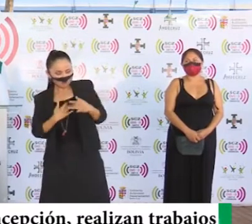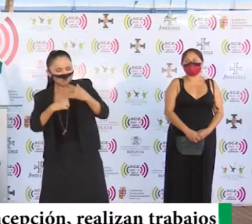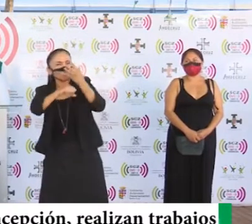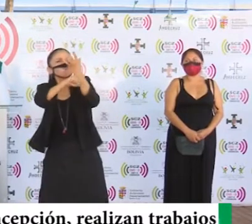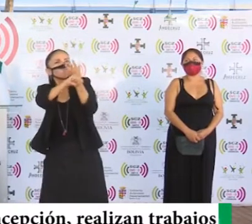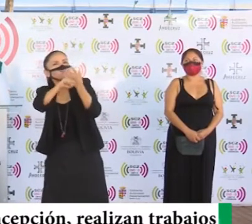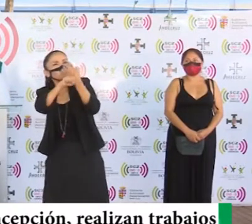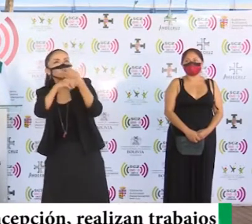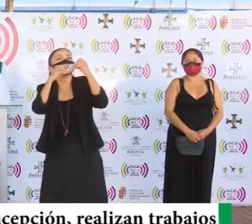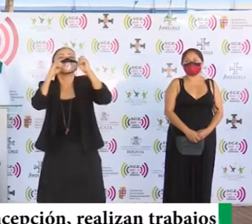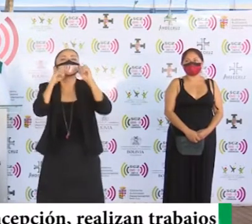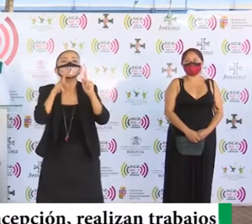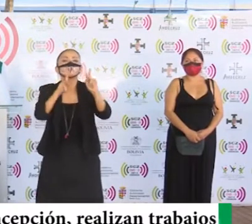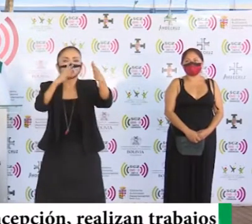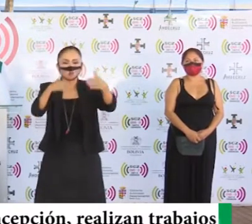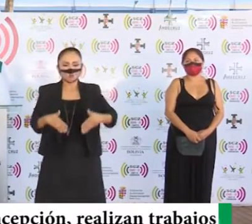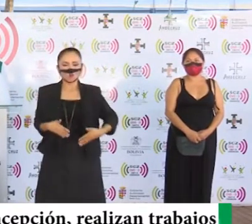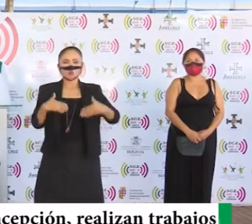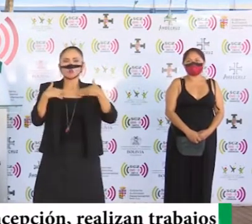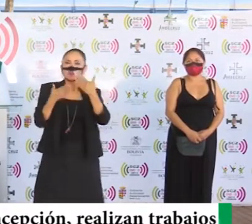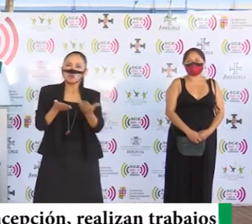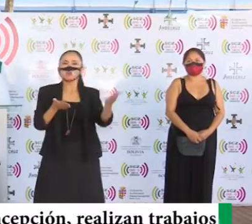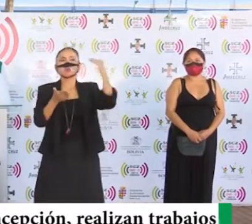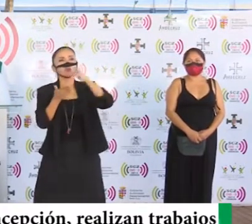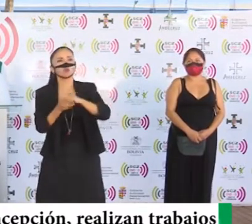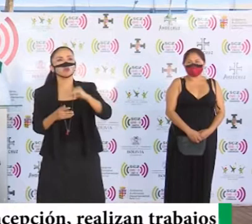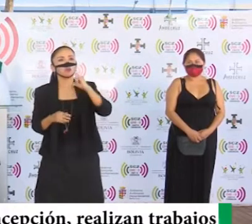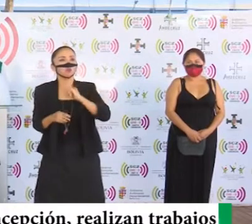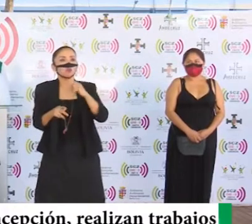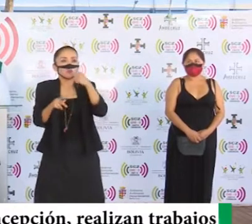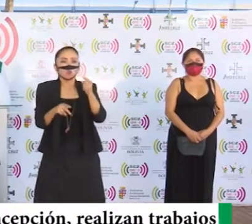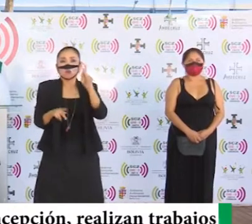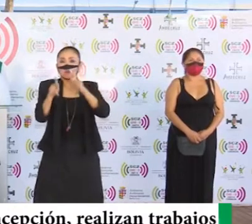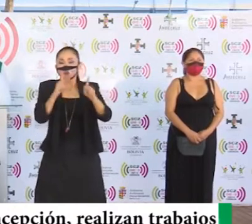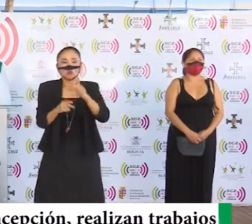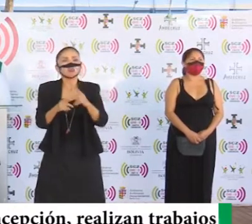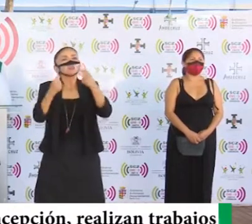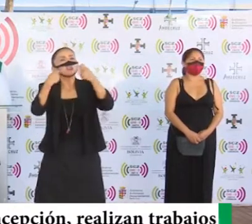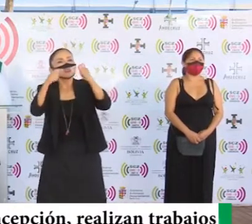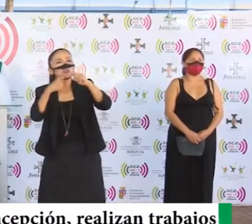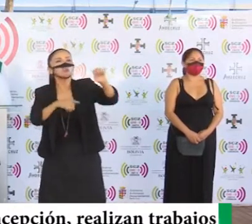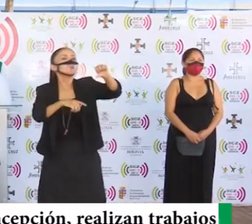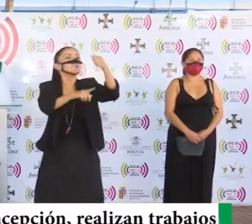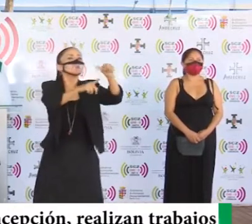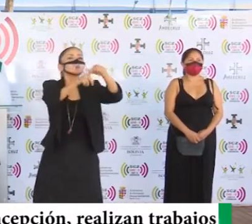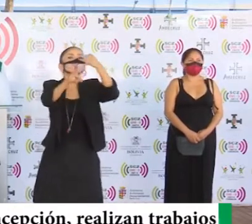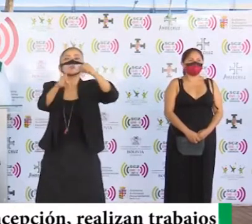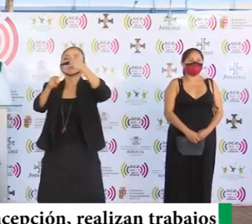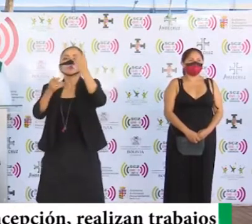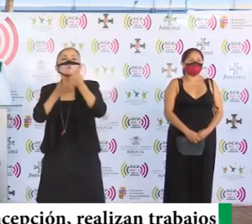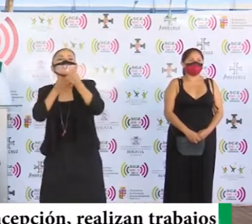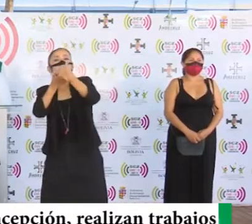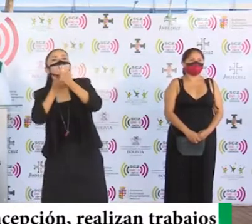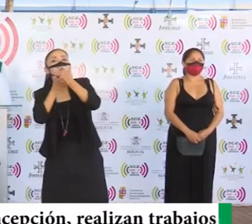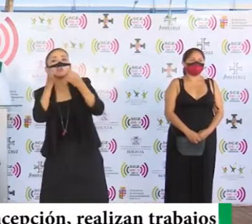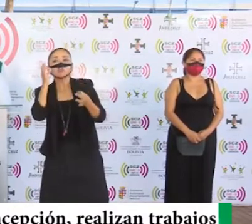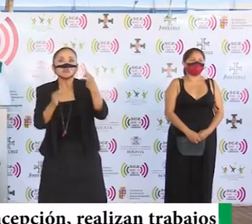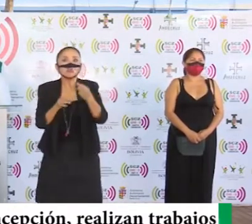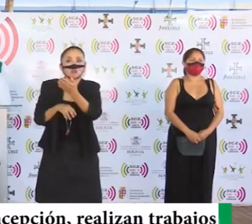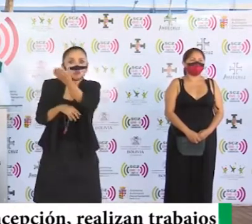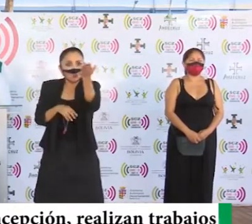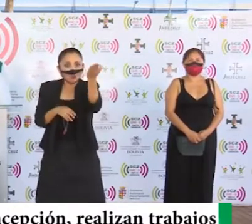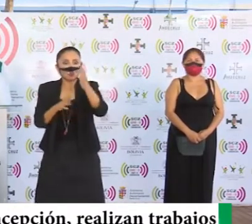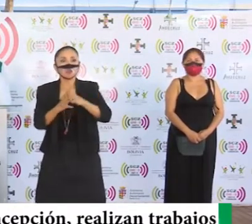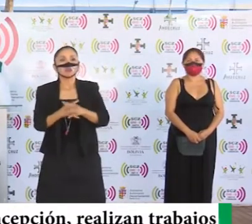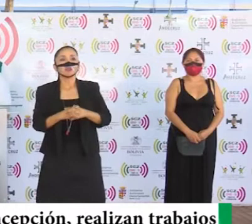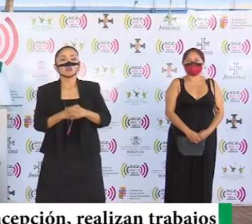que le dé la oportunidad de vida. Y yo digo a estas personas, tratemos de ayudar a otras personas y si quiere usted